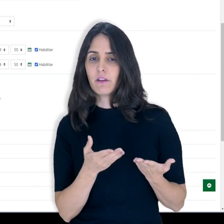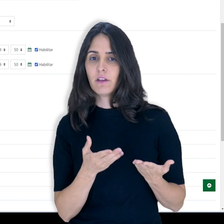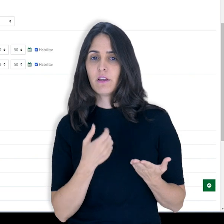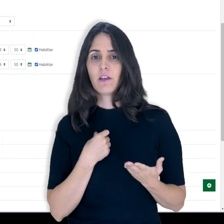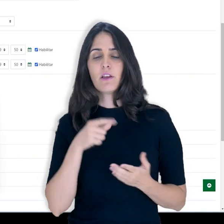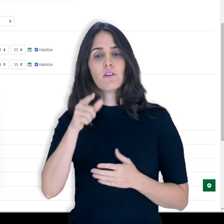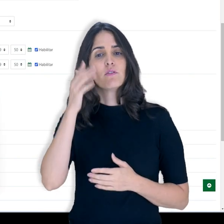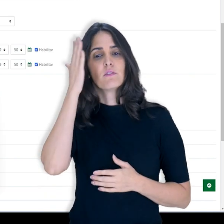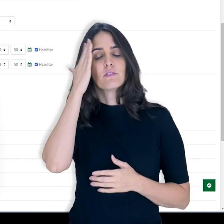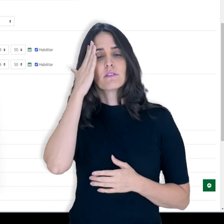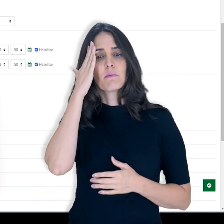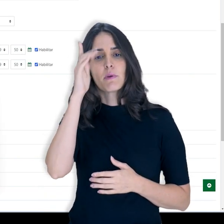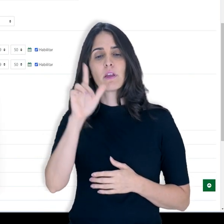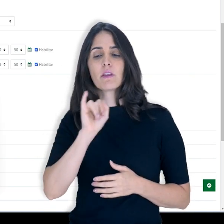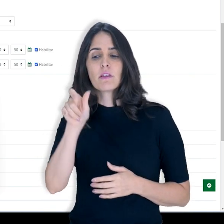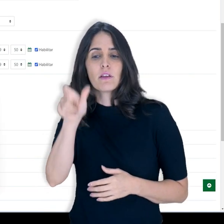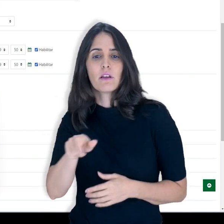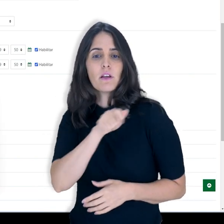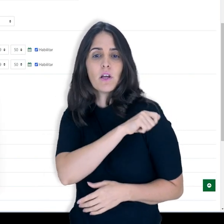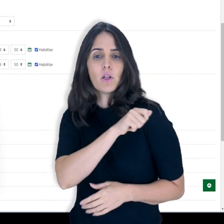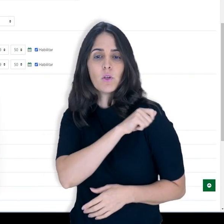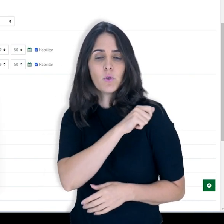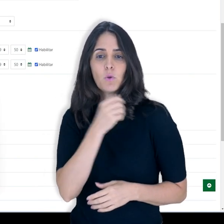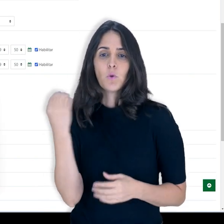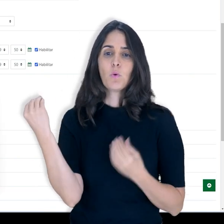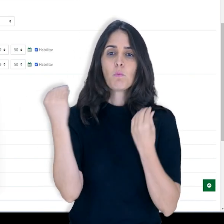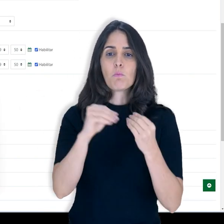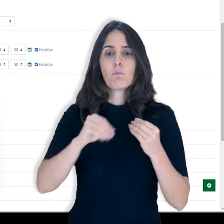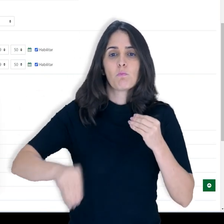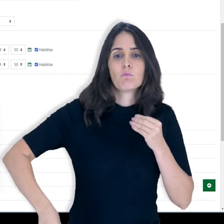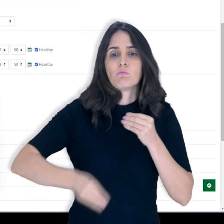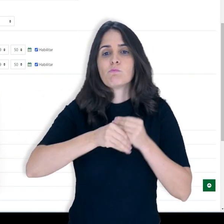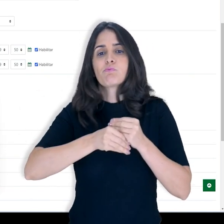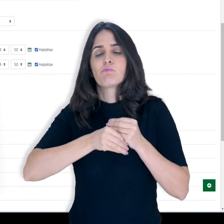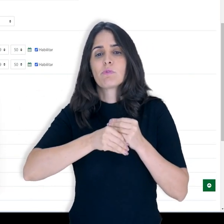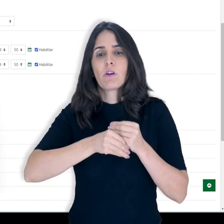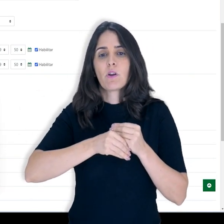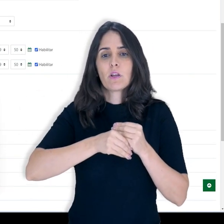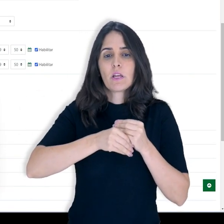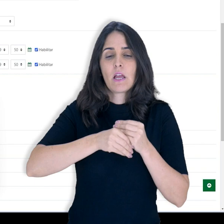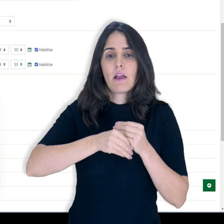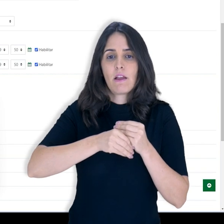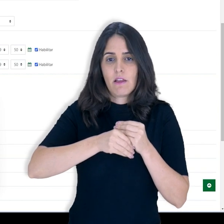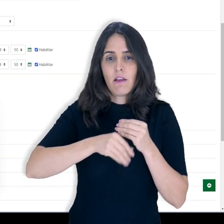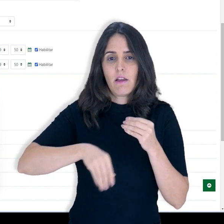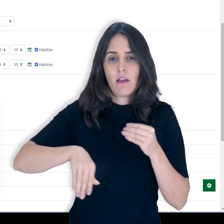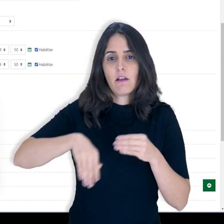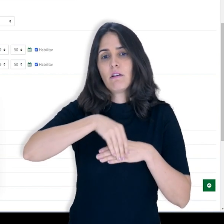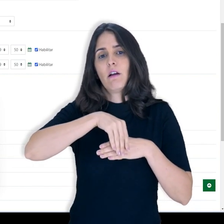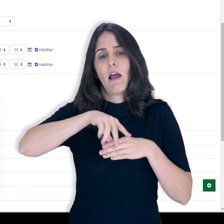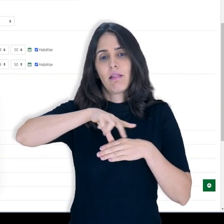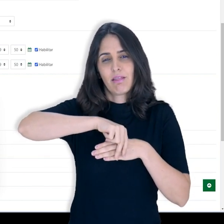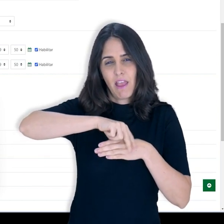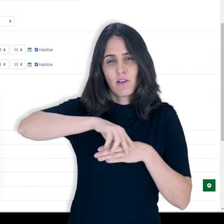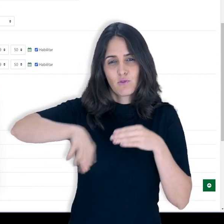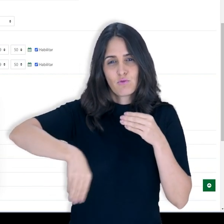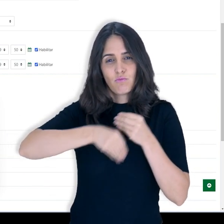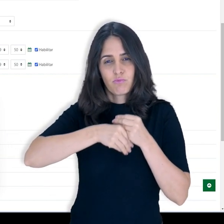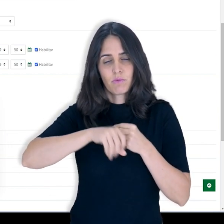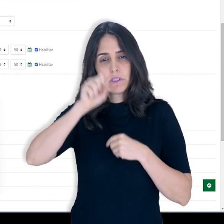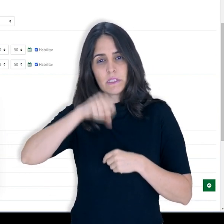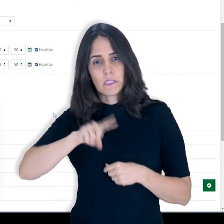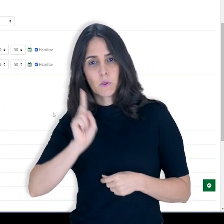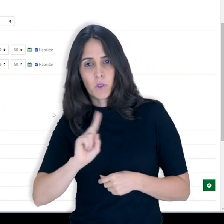significa, então, se você vai permitir que o aluno poste um arquivo ou não. Você pode também não permitir o